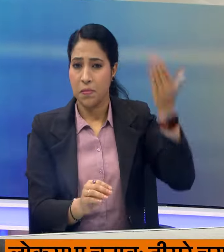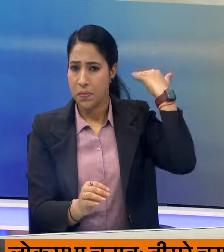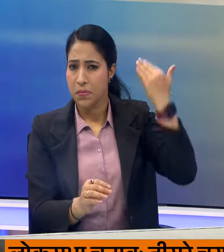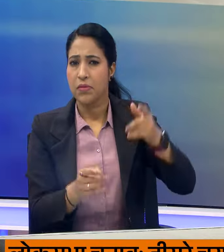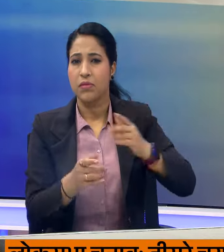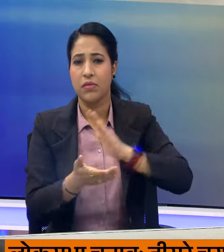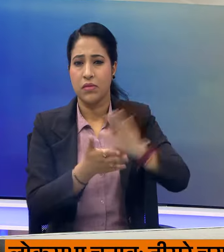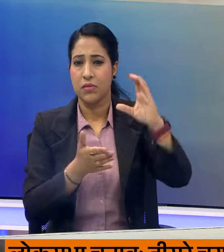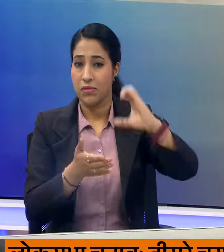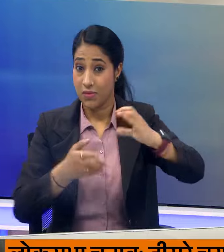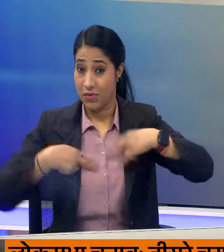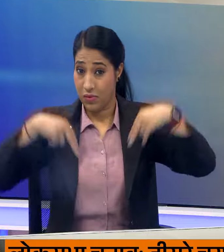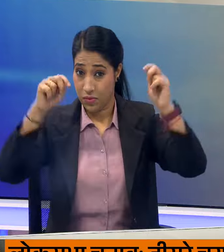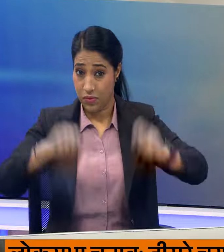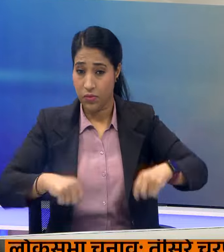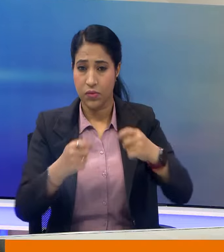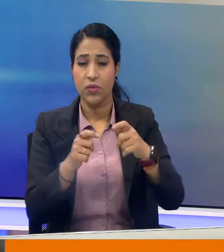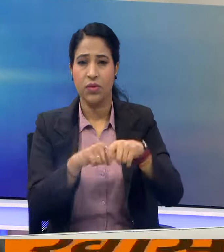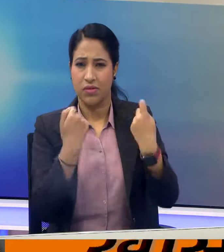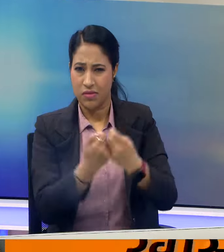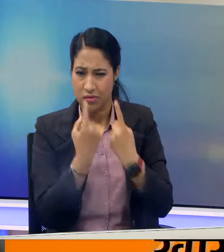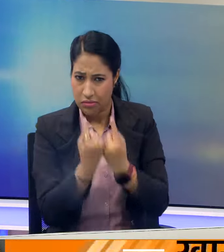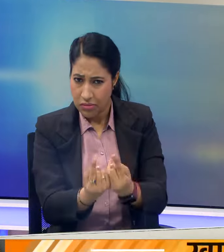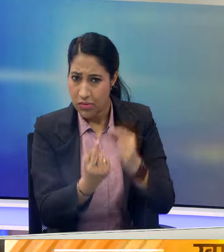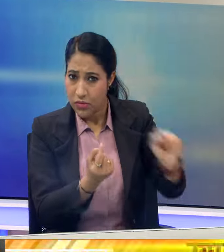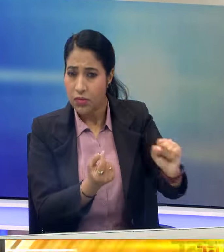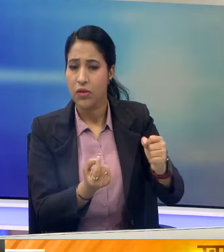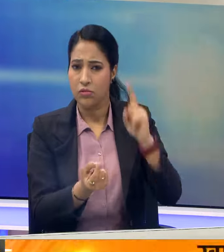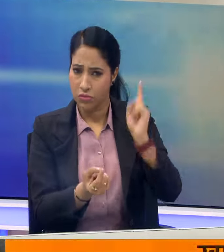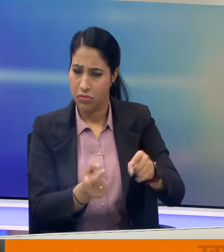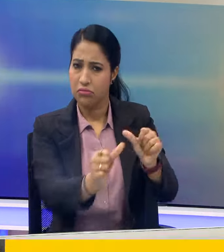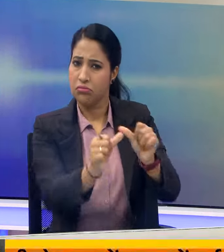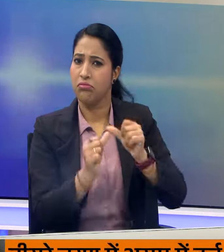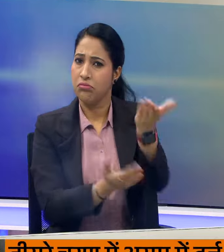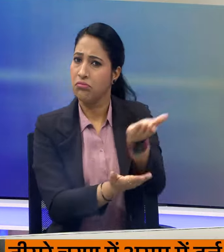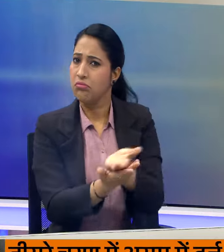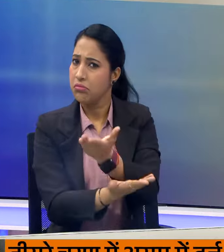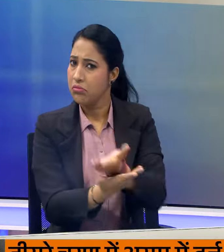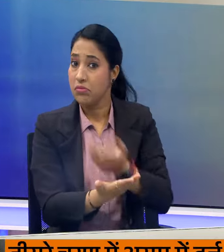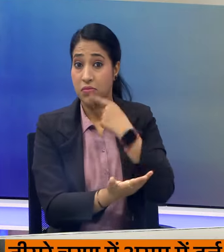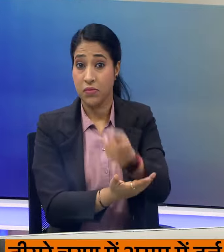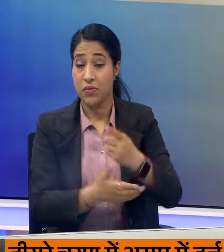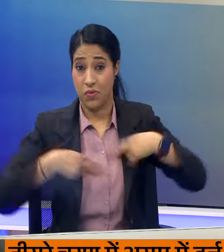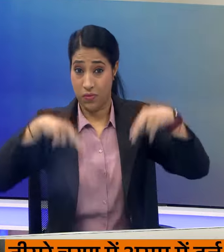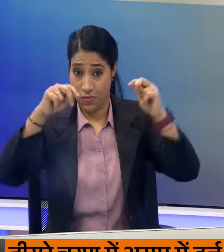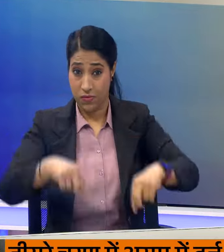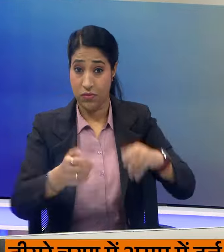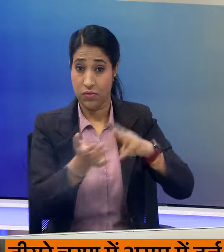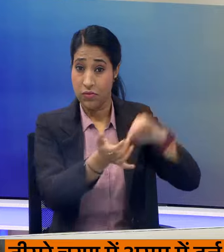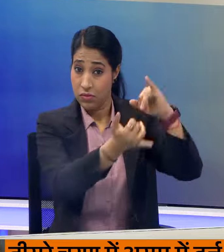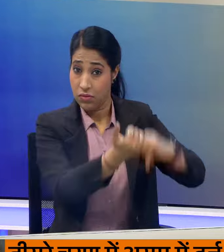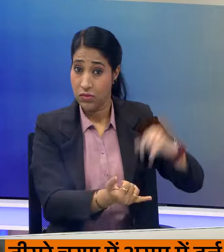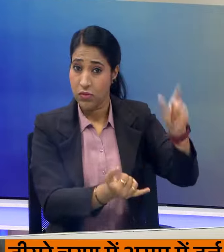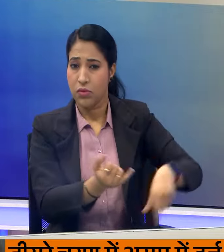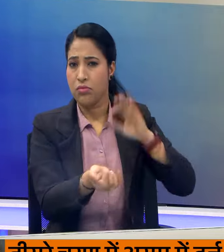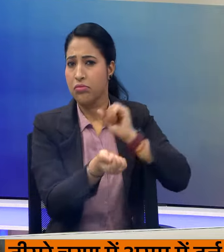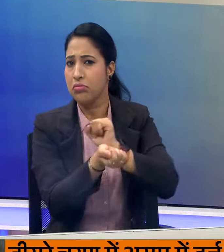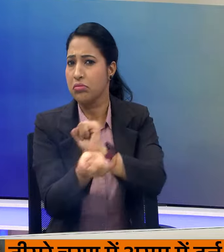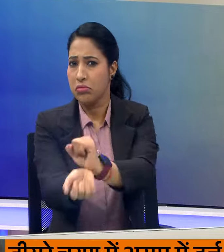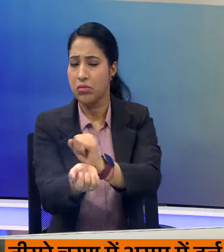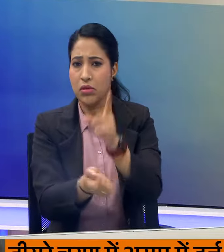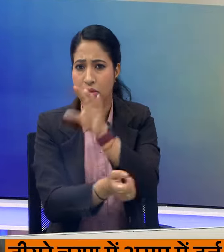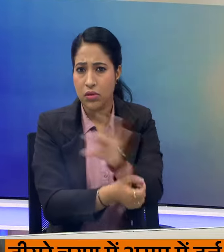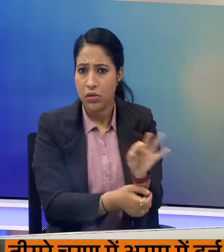पर हाइ कोट ने जाच एजन्सियों को जवाब दाखिल करने को कहा था, साथी कोट ने मनीज सिसोधिया को हिरासत में हर